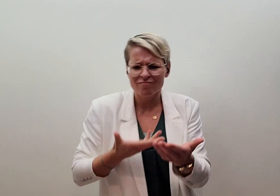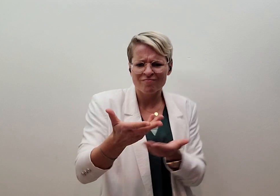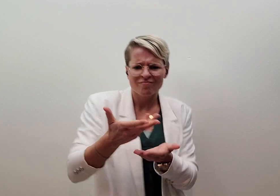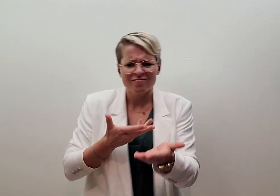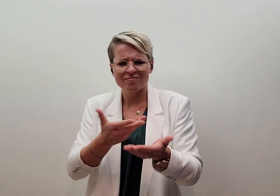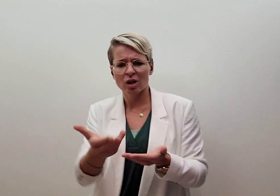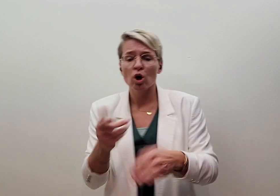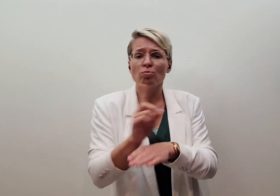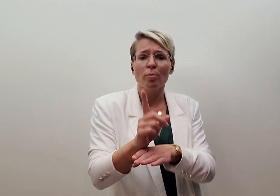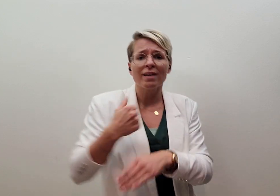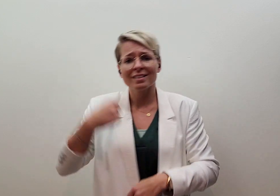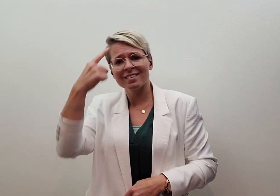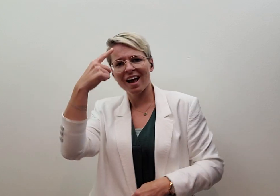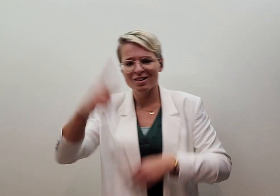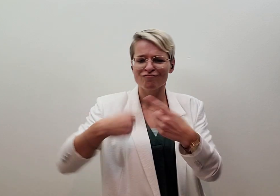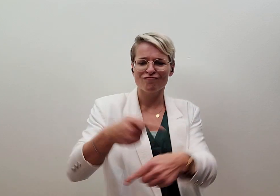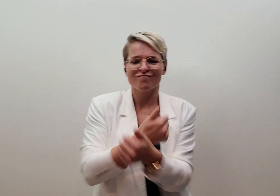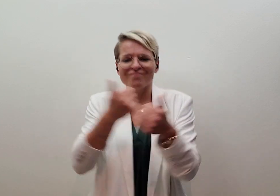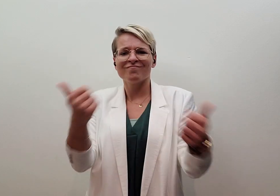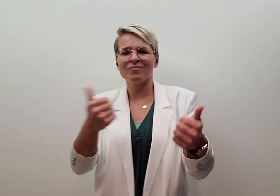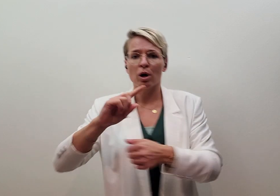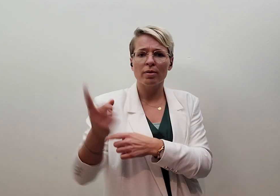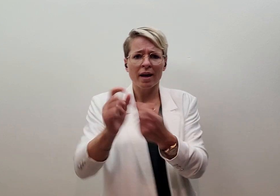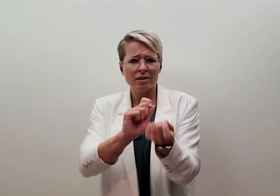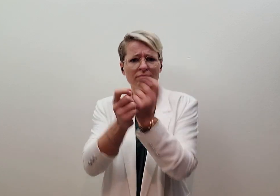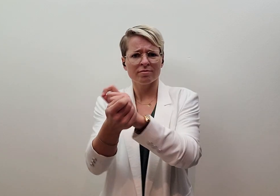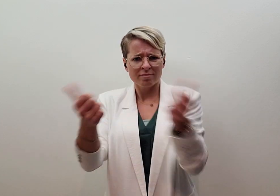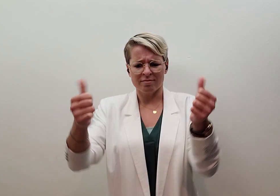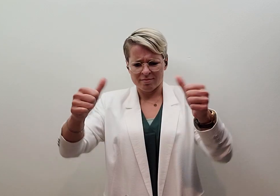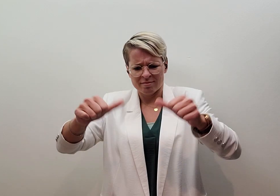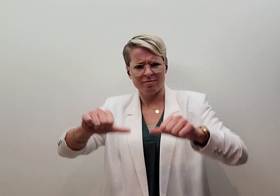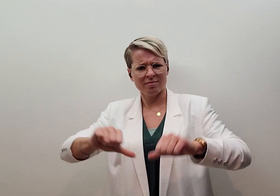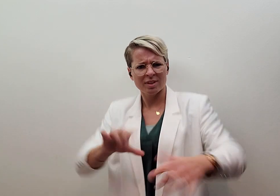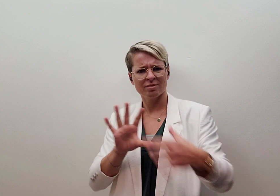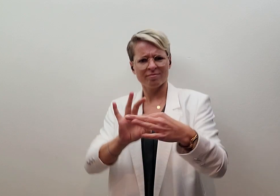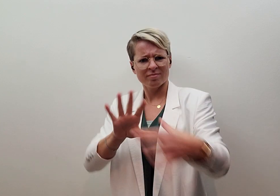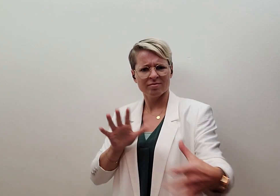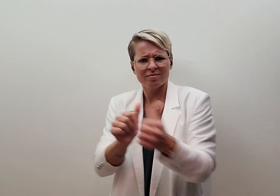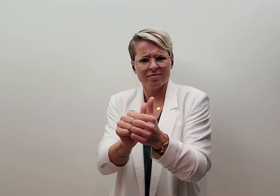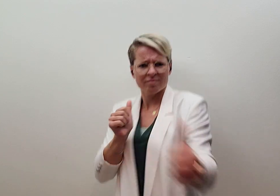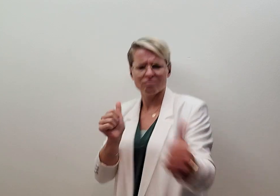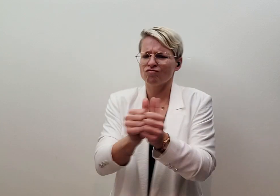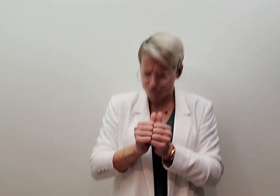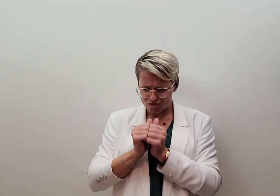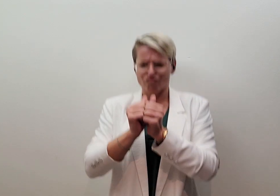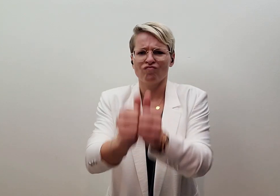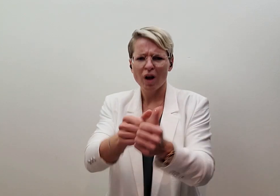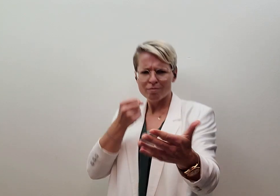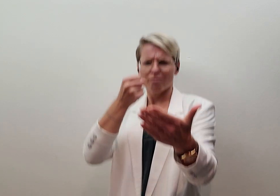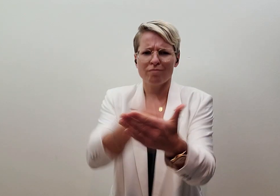de hele nacht Juist als ik denk dat we beter gaan, zijn wij weer het huis met de lampen aan Aan uit, aan uit, we gaan ervoor, zwart